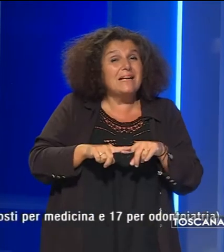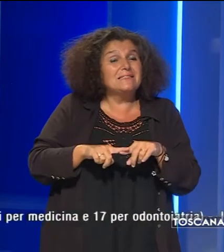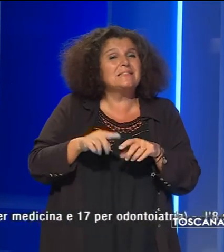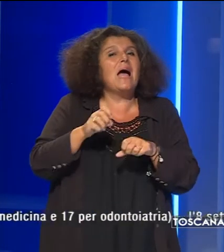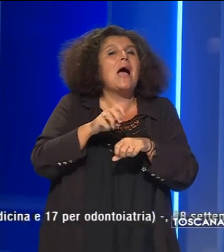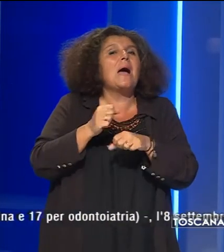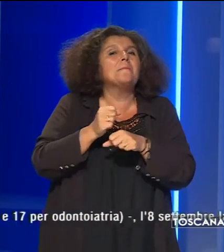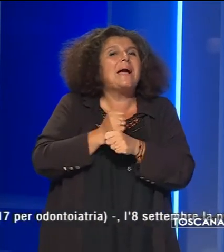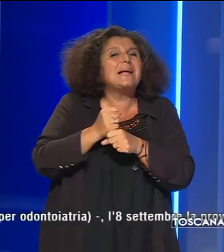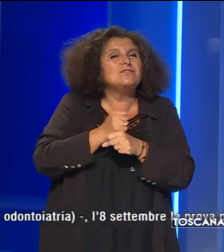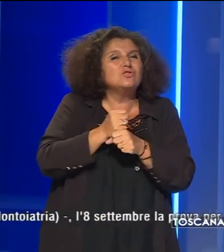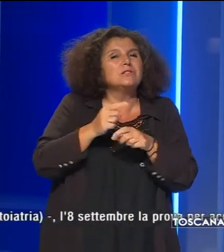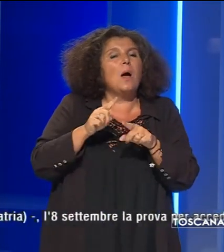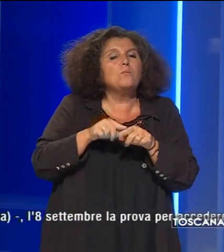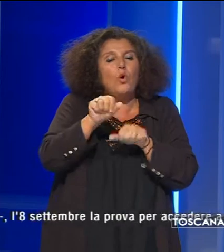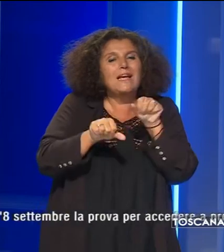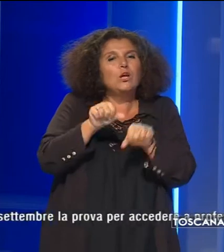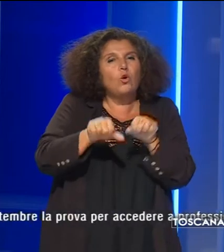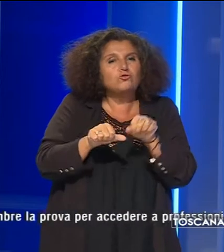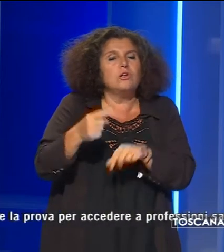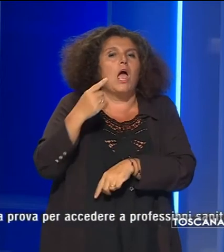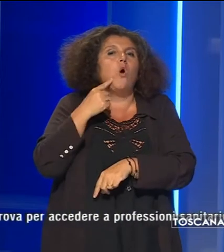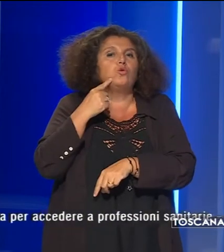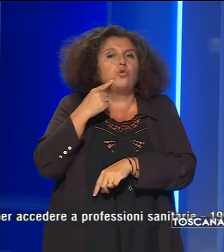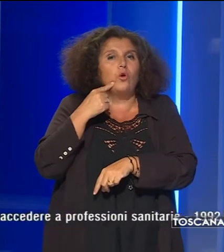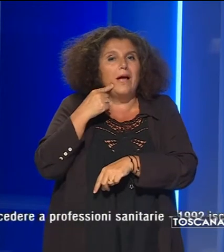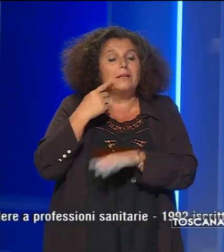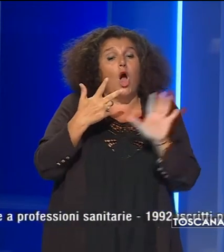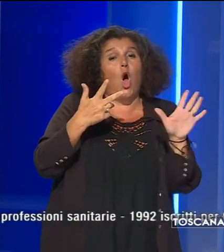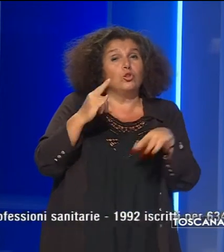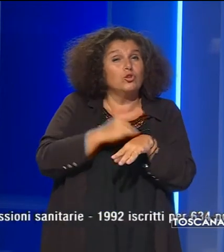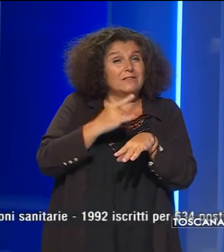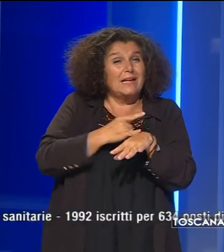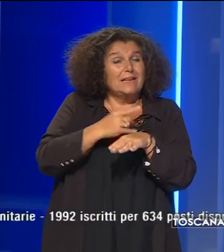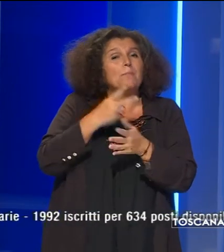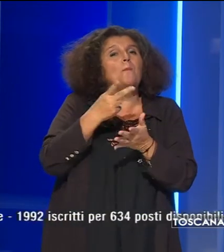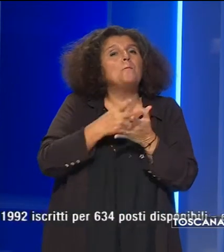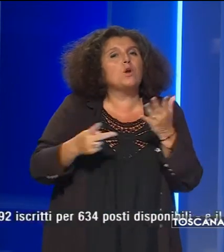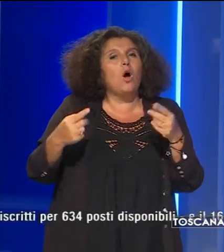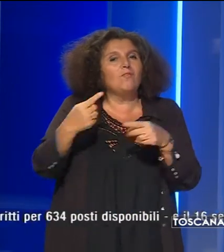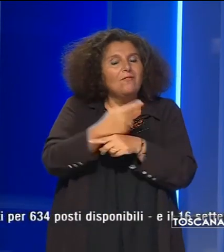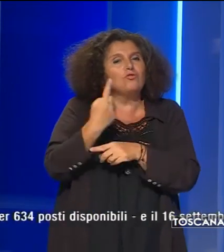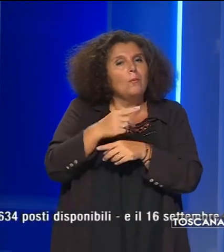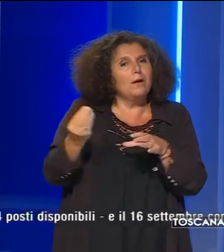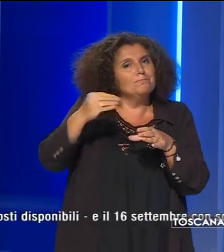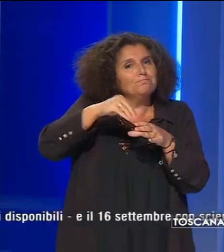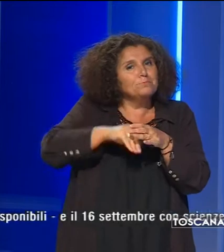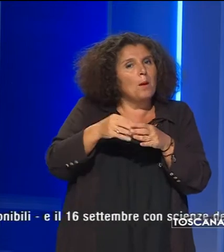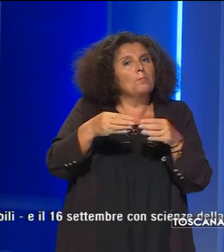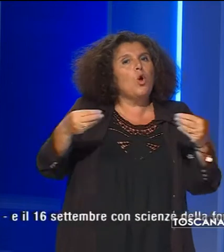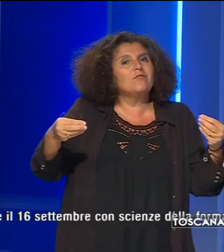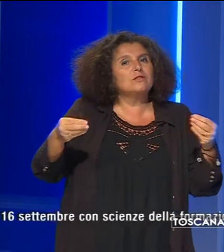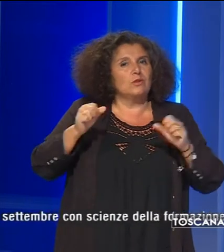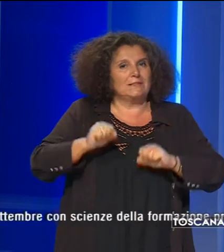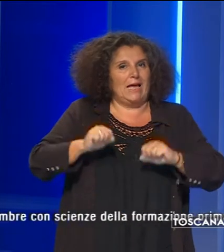chirurgia più odontoiatria l'8 settembre la prova invece per accedere a professioni